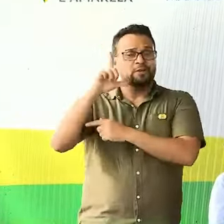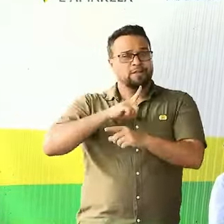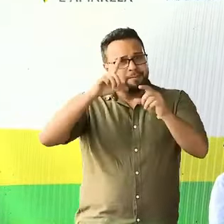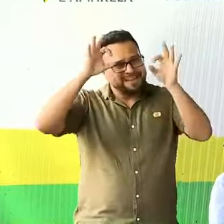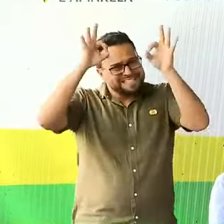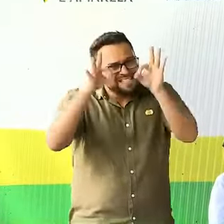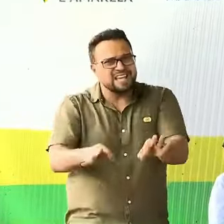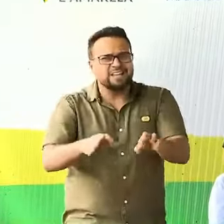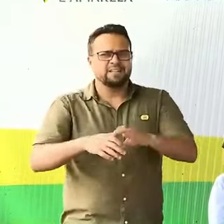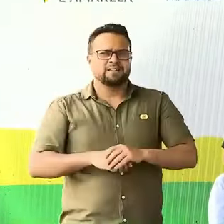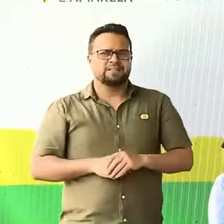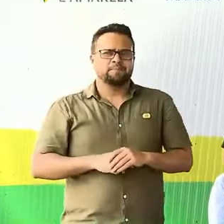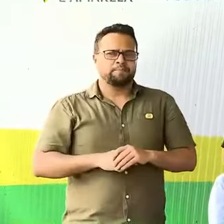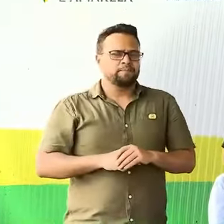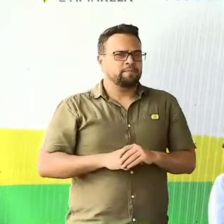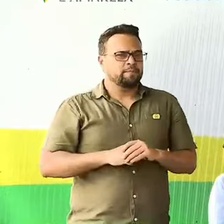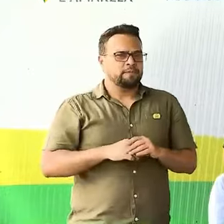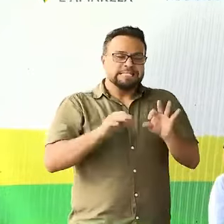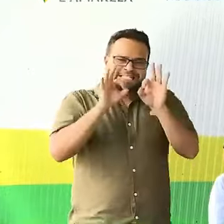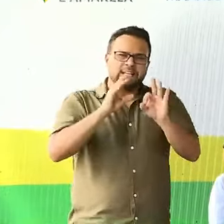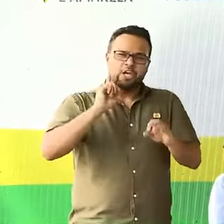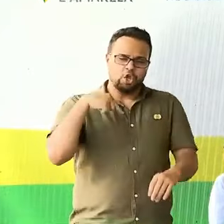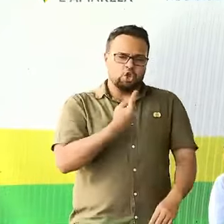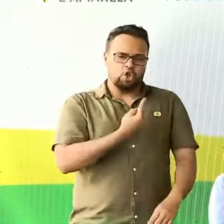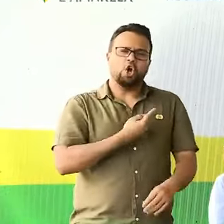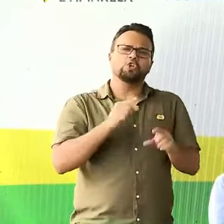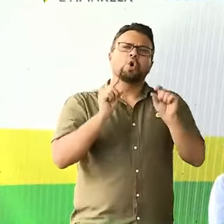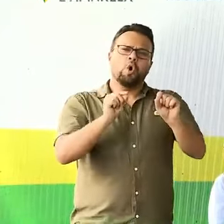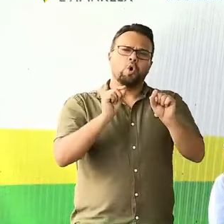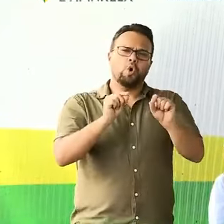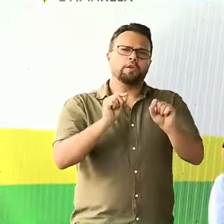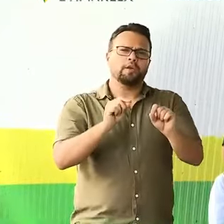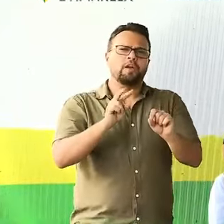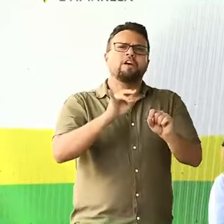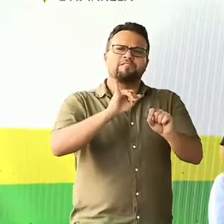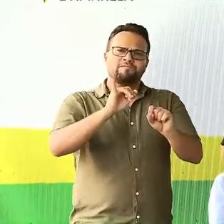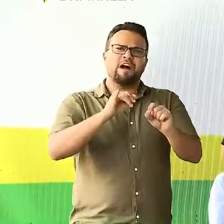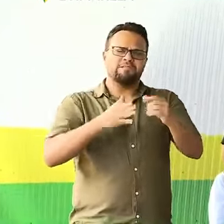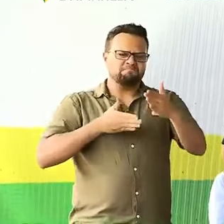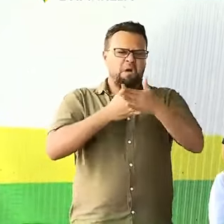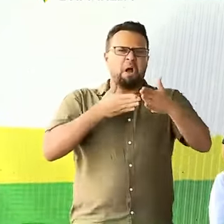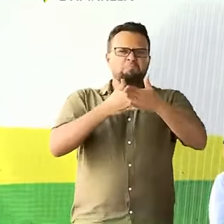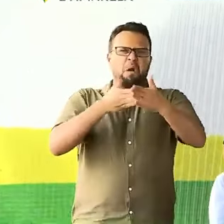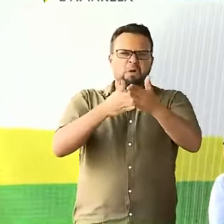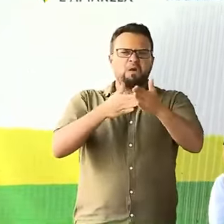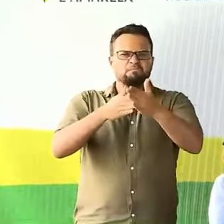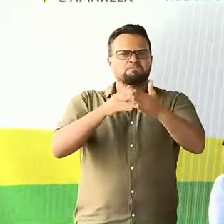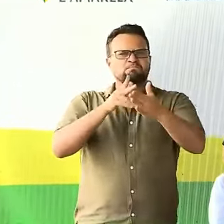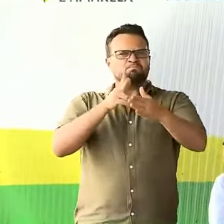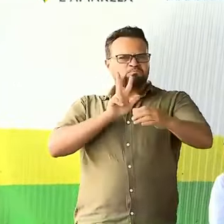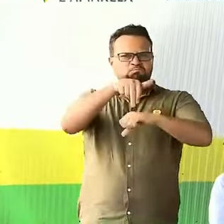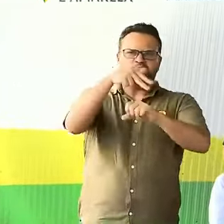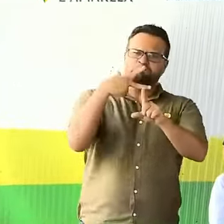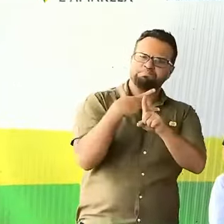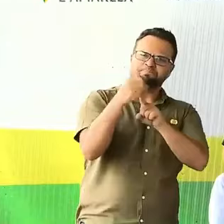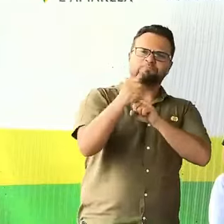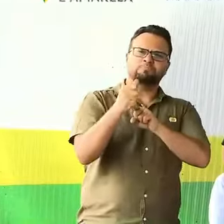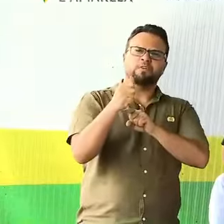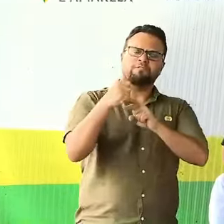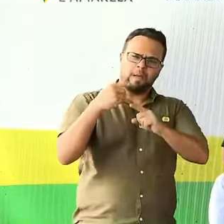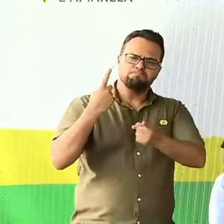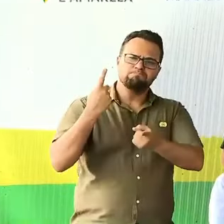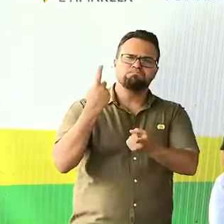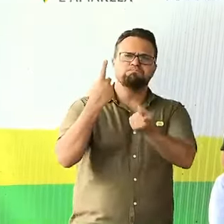certeza que nós superaremos estes obstáculos e marcharemos cada vez mais rumo à